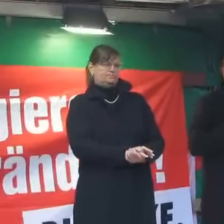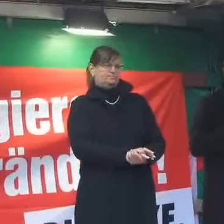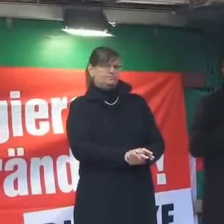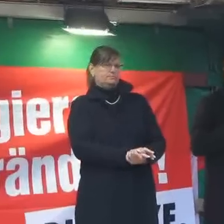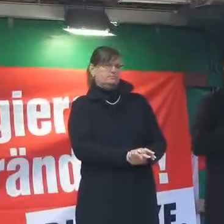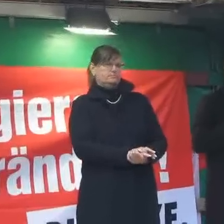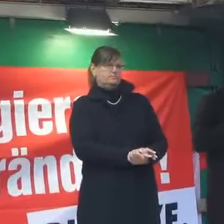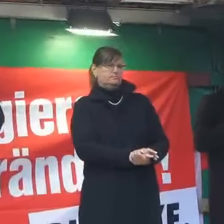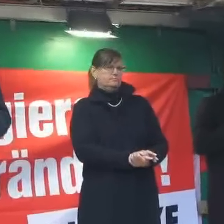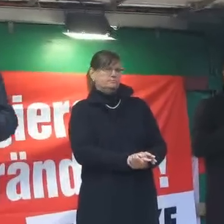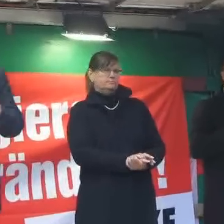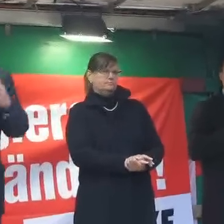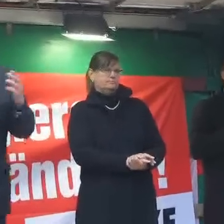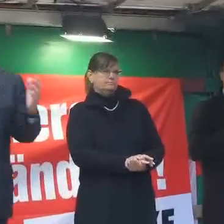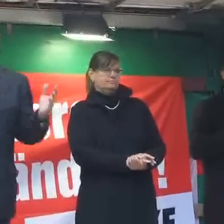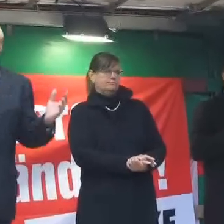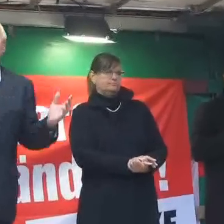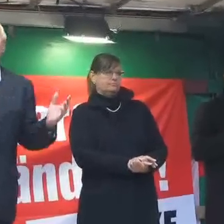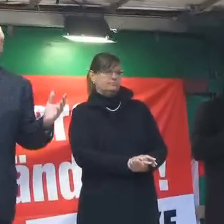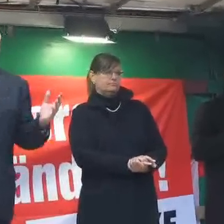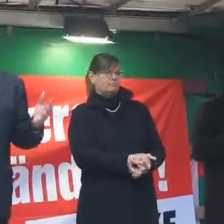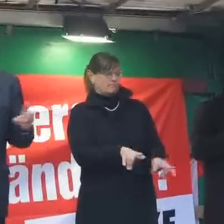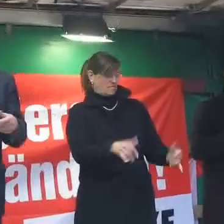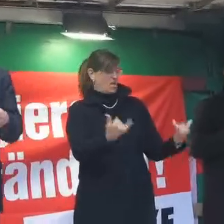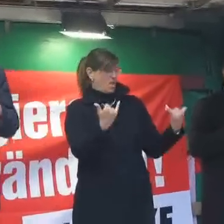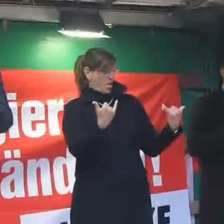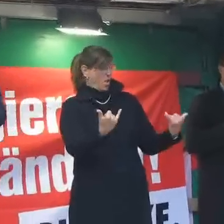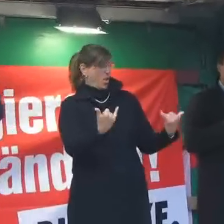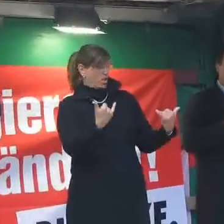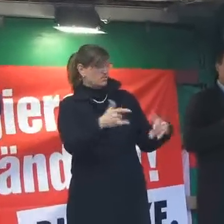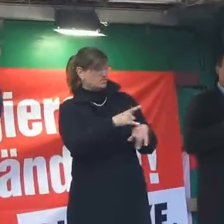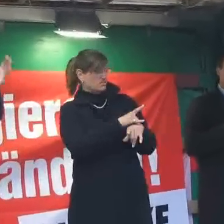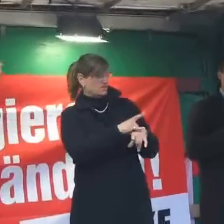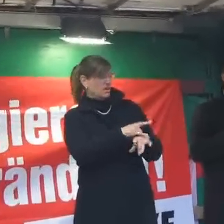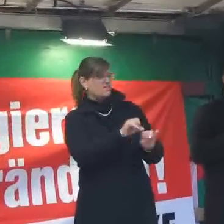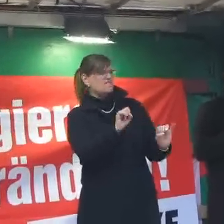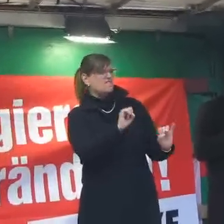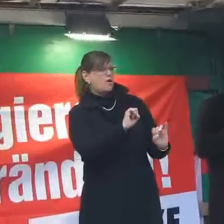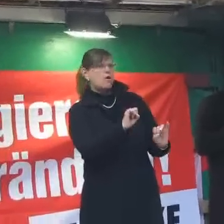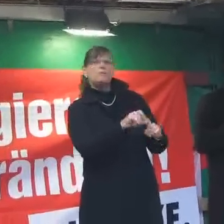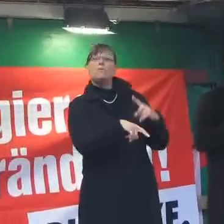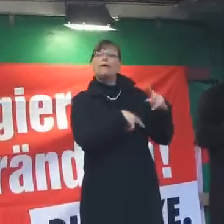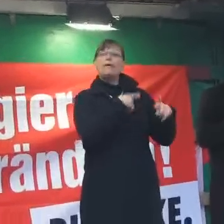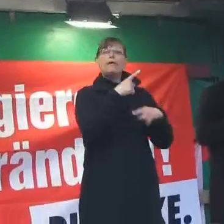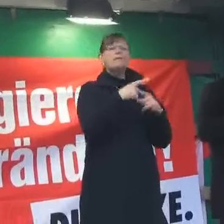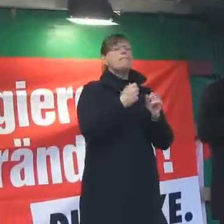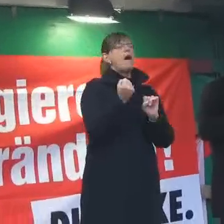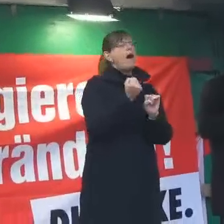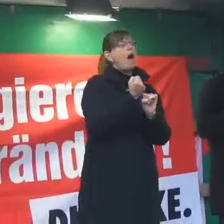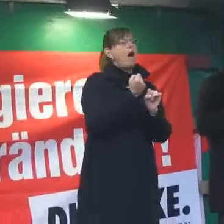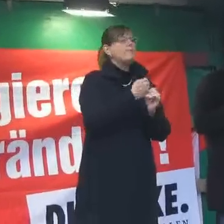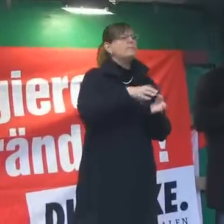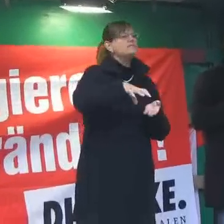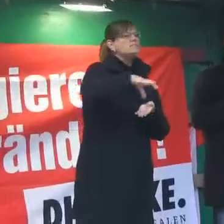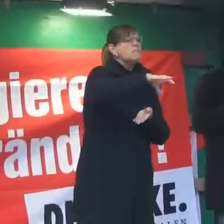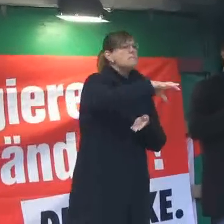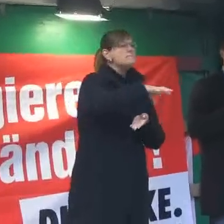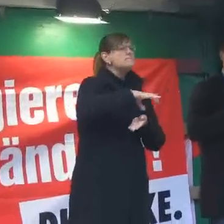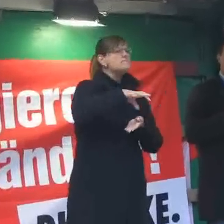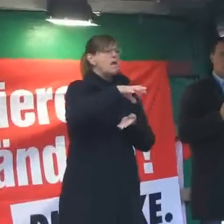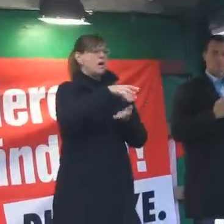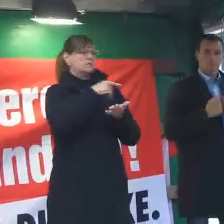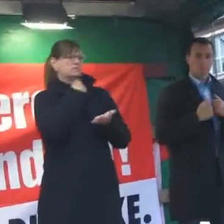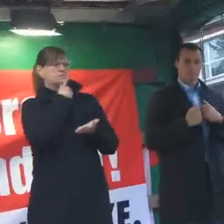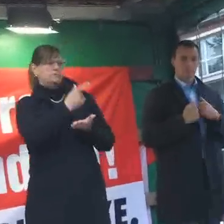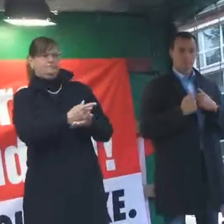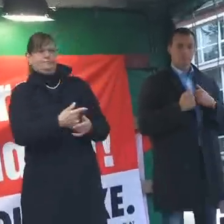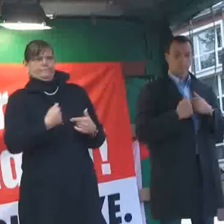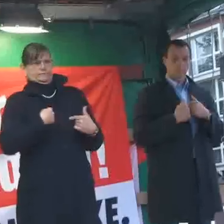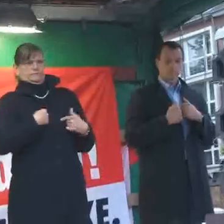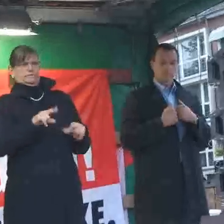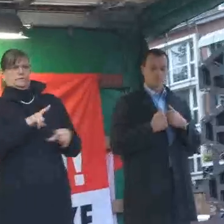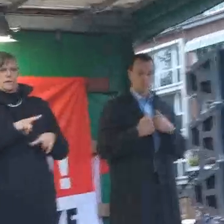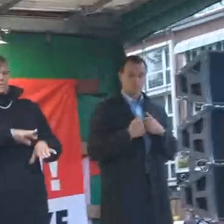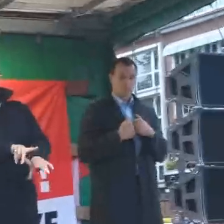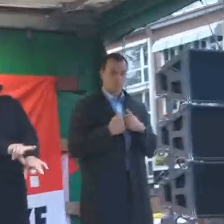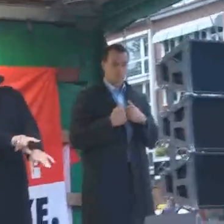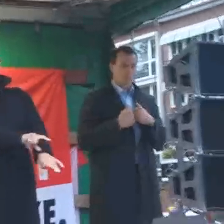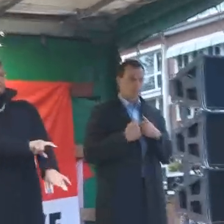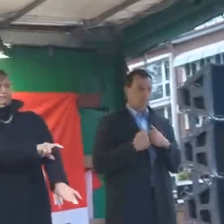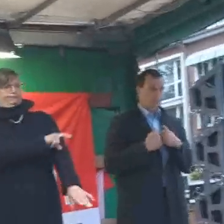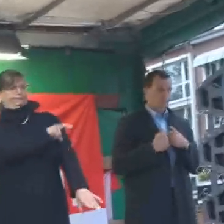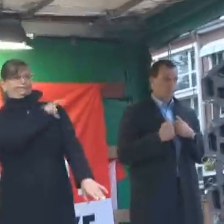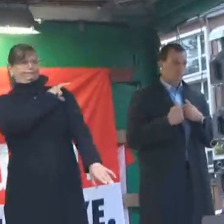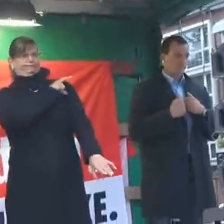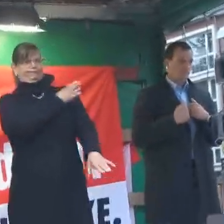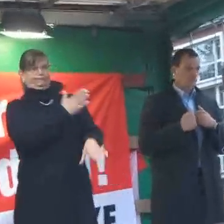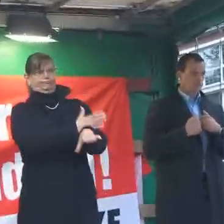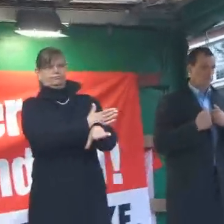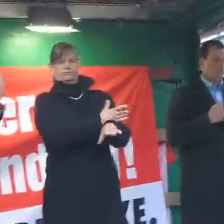Kommt auch daher, dass man in der heutigen Zeit immer von Arbeitsmarkt spricht. Da kriege ich ja schon Gänsehaut. Also ich